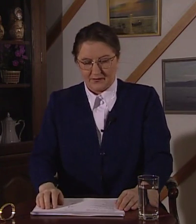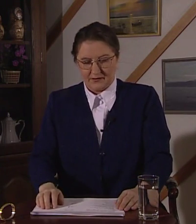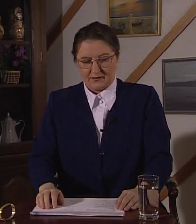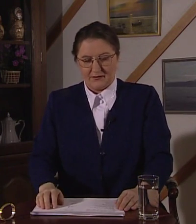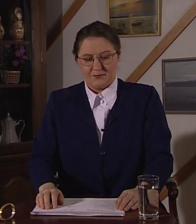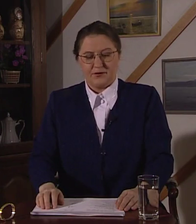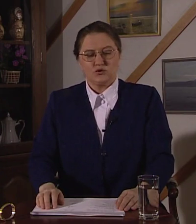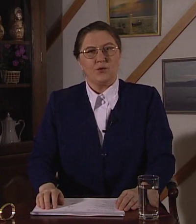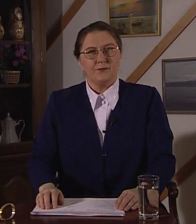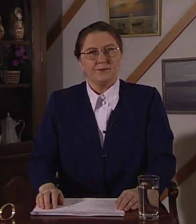Потом.